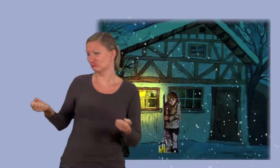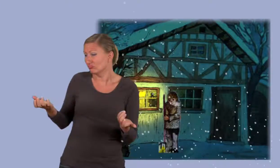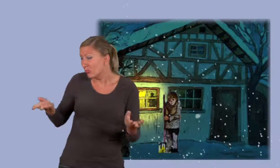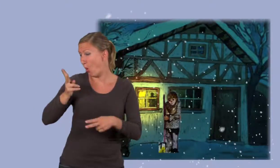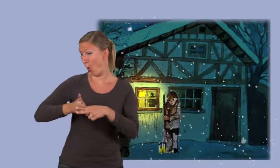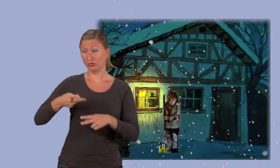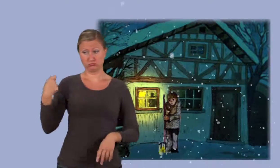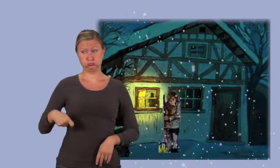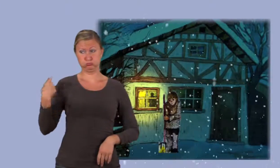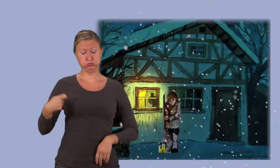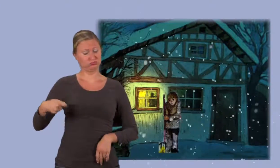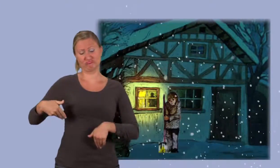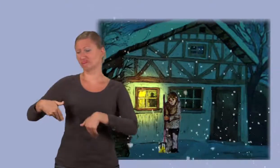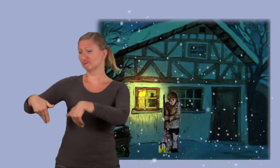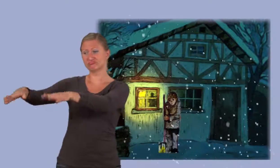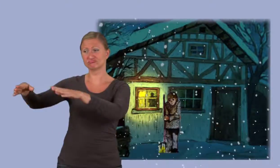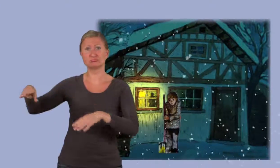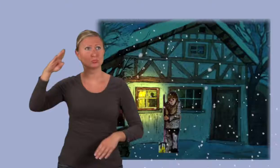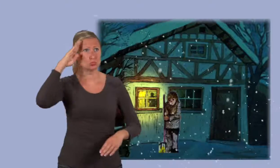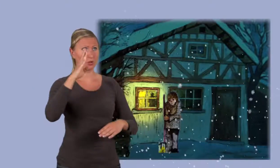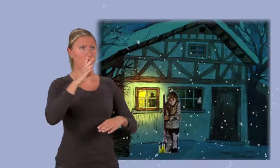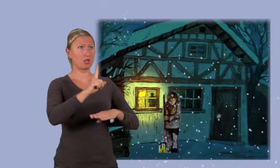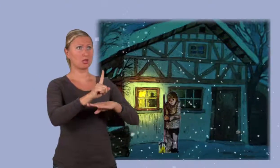teuer, sagte der Mann und ließ den Jungen in der Kälte stehen.